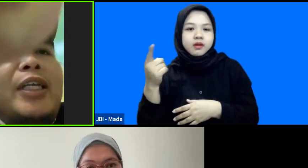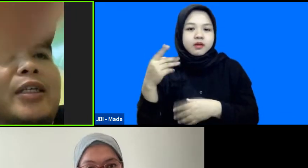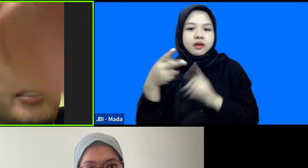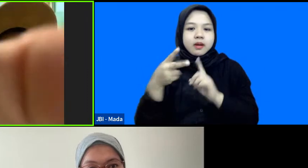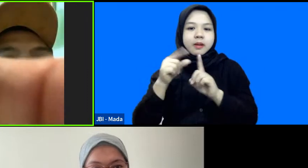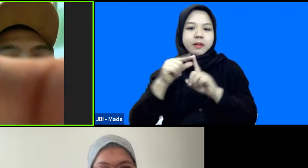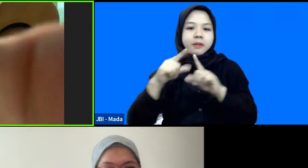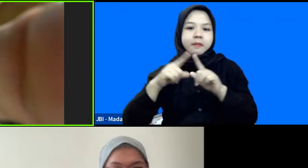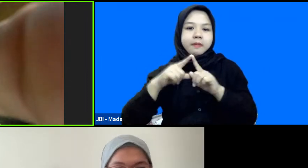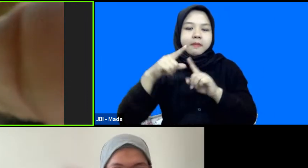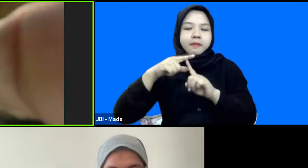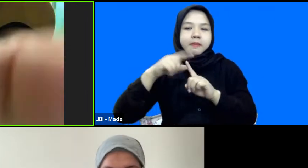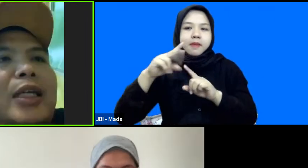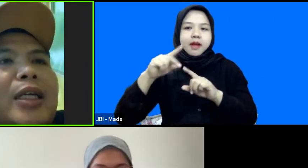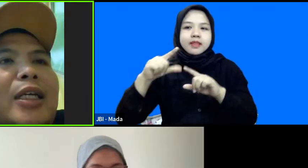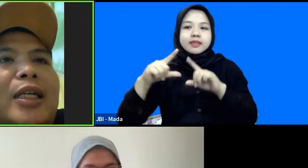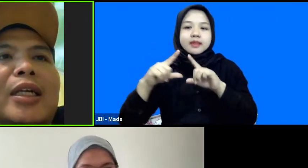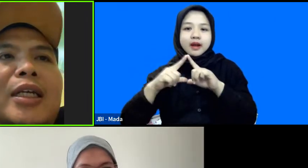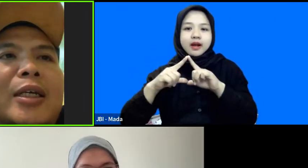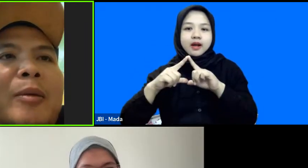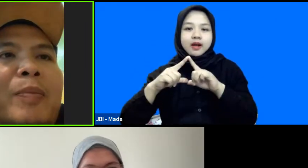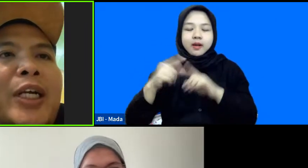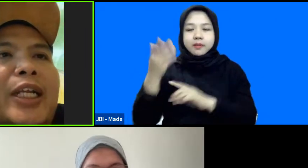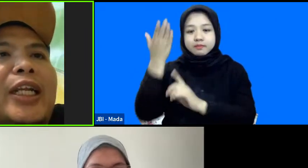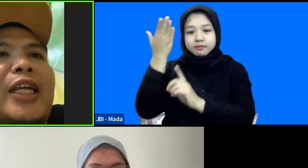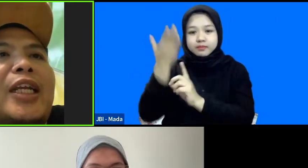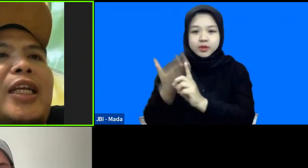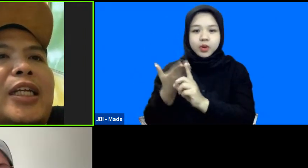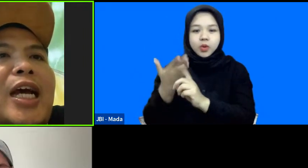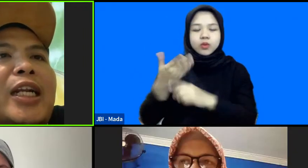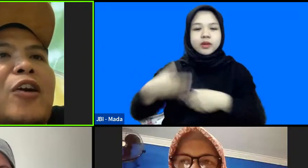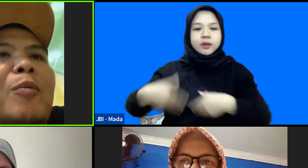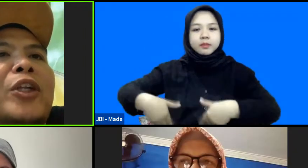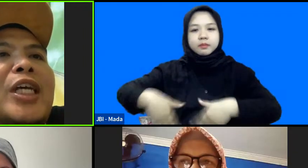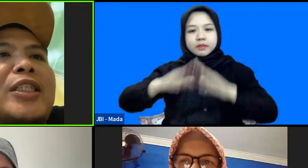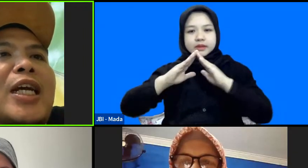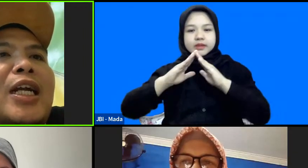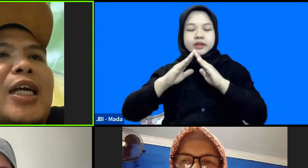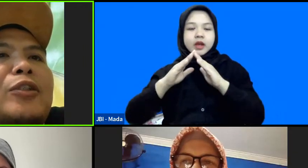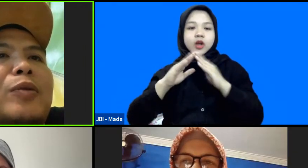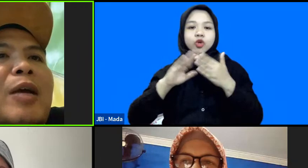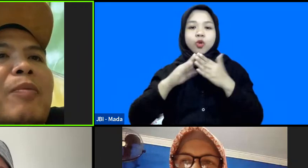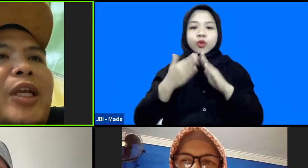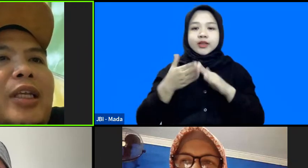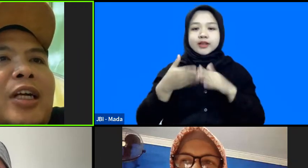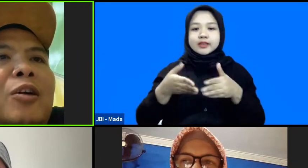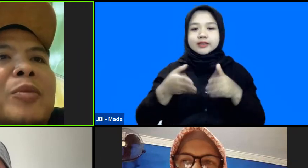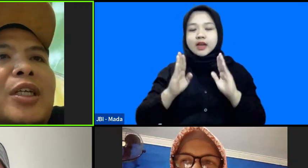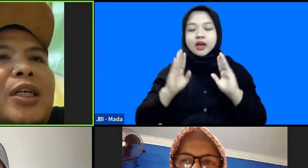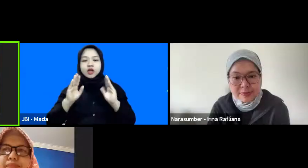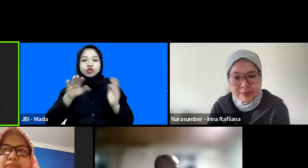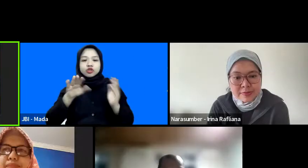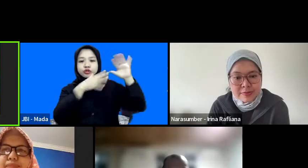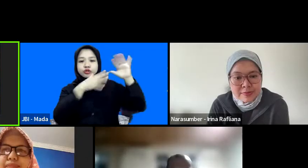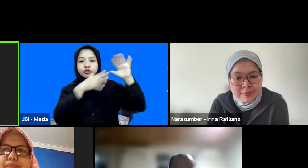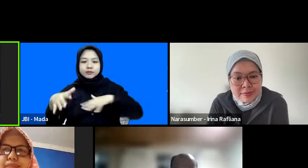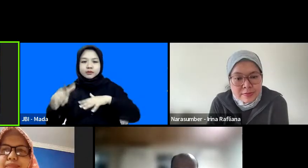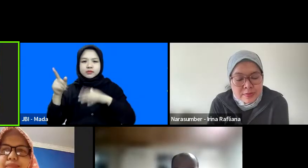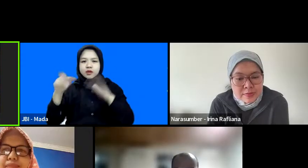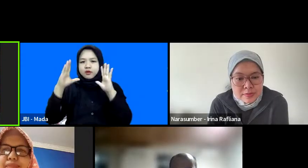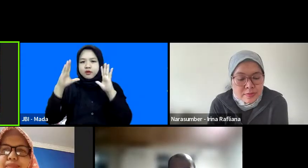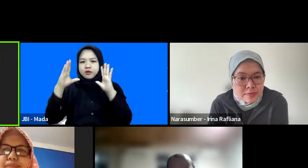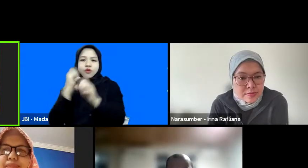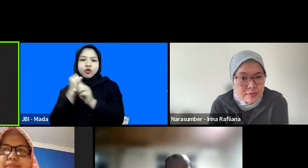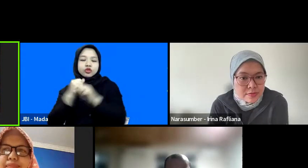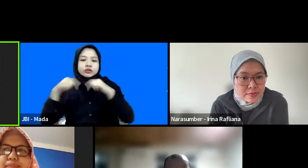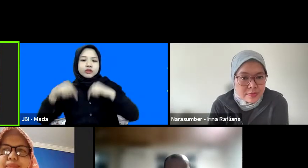Rina Dewi. Beliau adalah pendiri dari komunitas siaga tsunami yang hingga saat